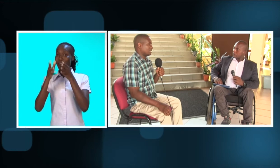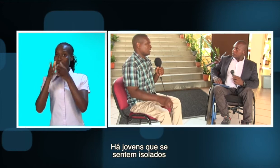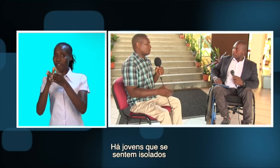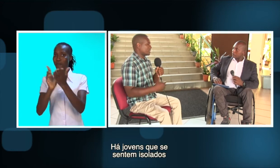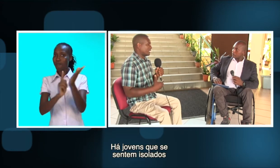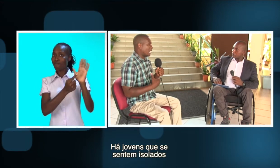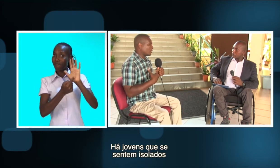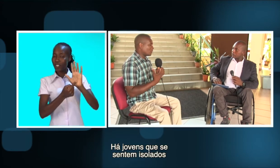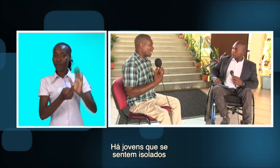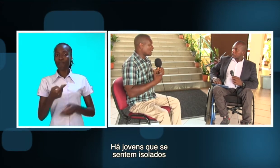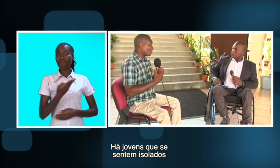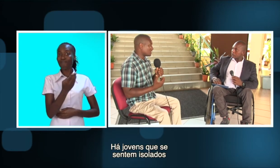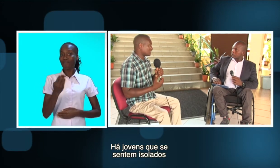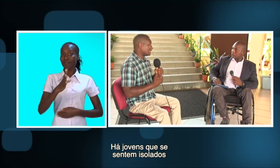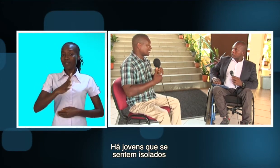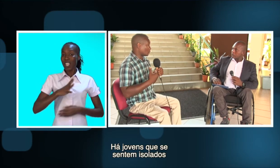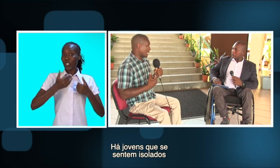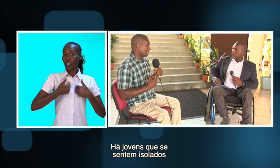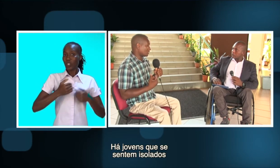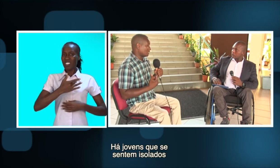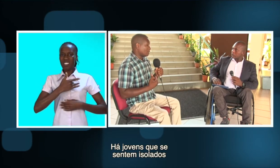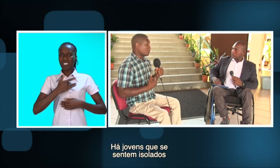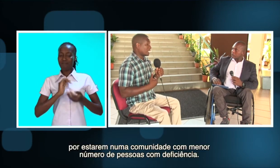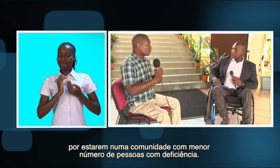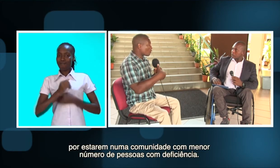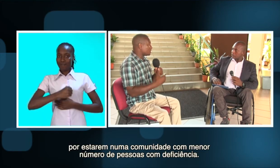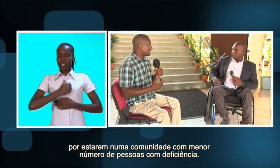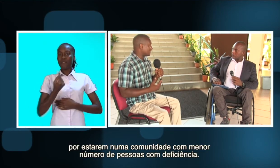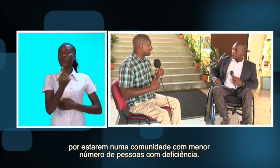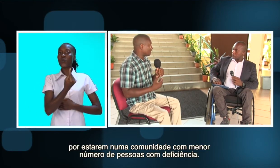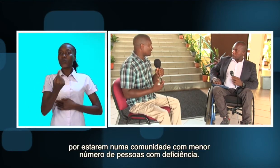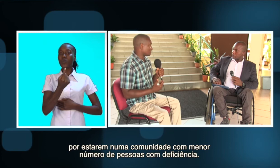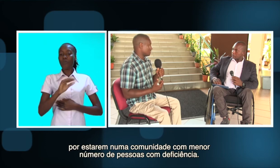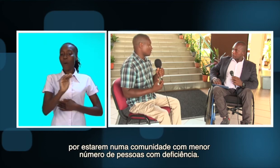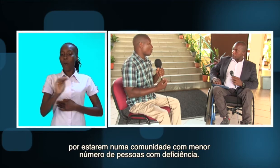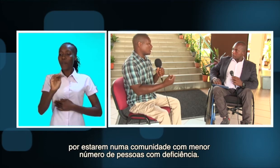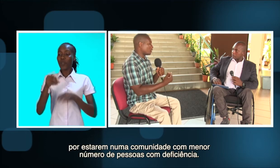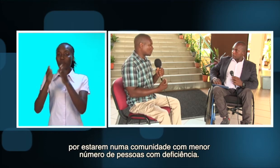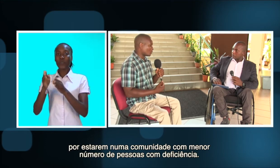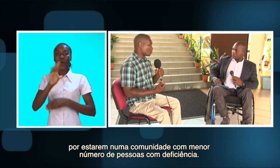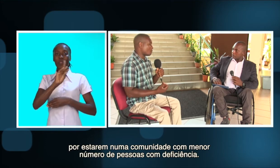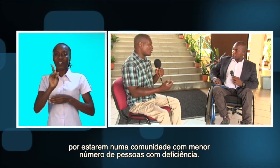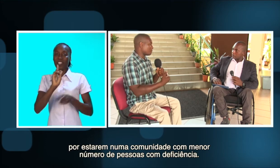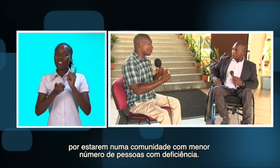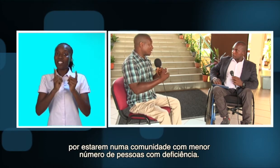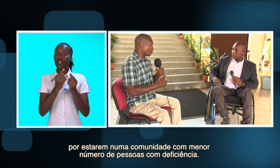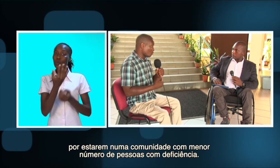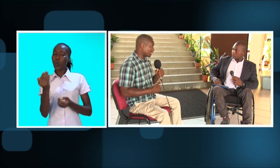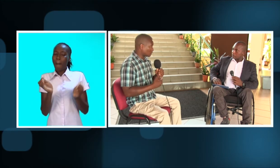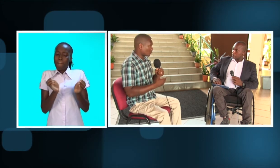Porque há jovens que se sentem isolados por estar em uma comunidade, talvez, com o menor número de pessoas com